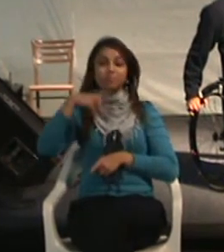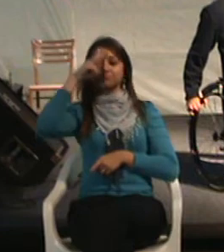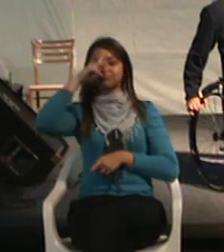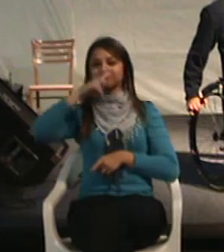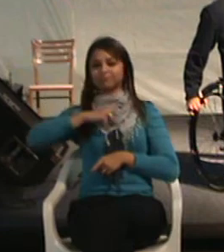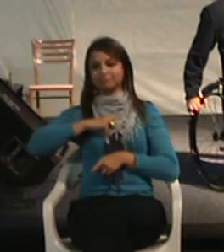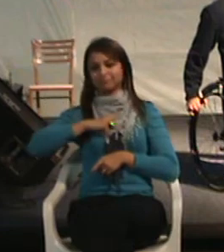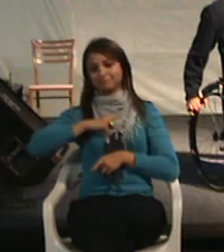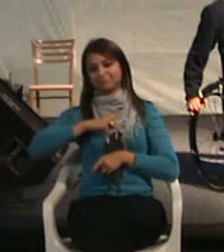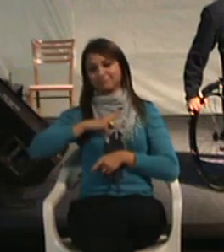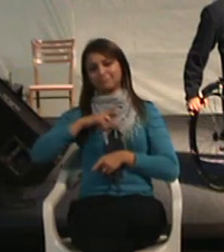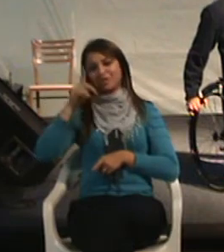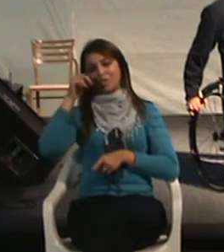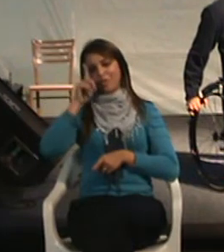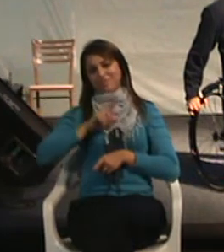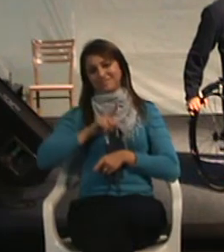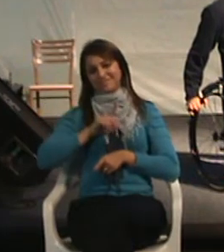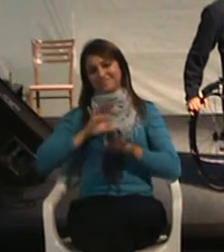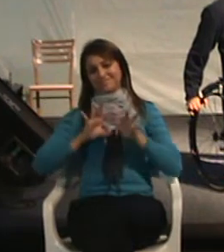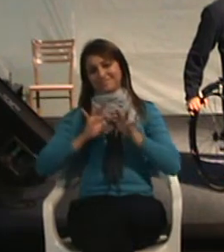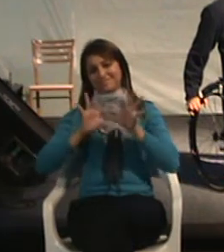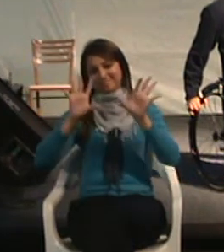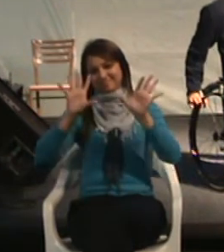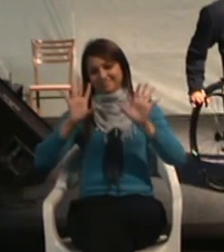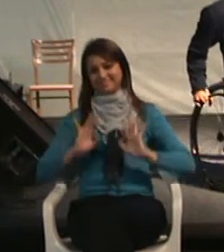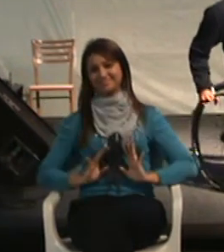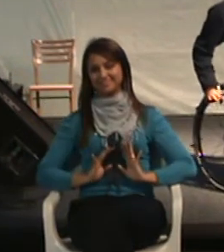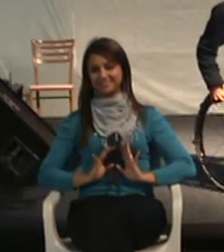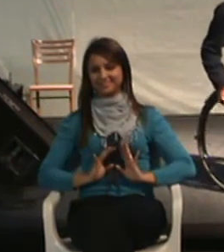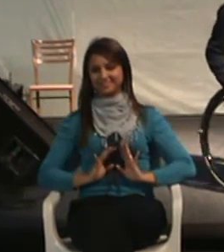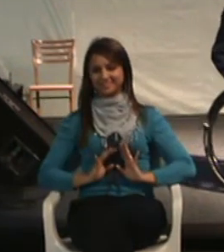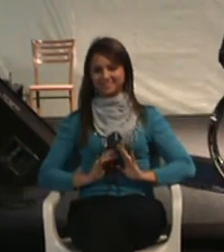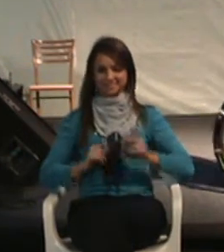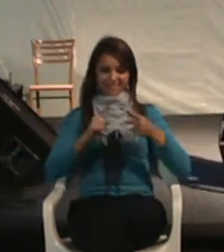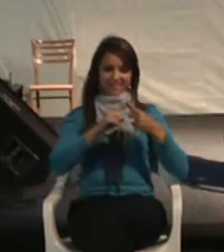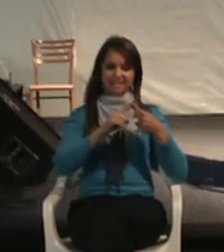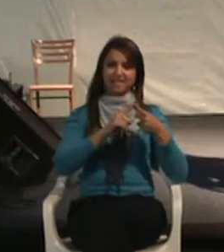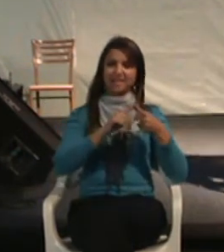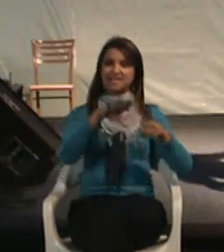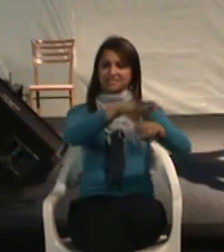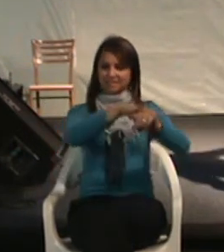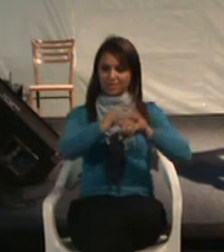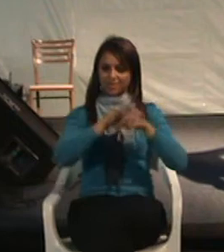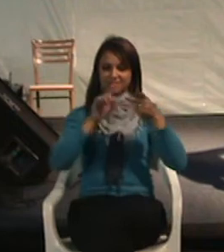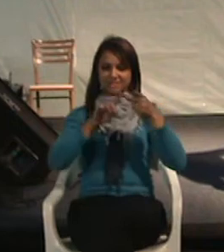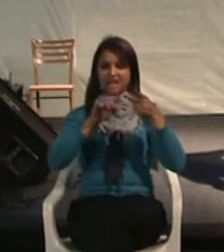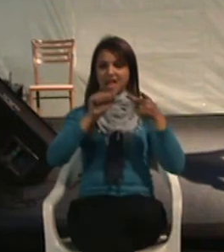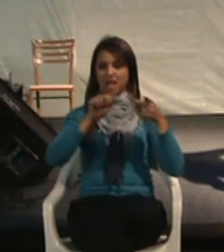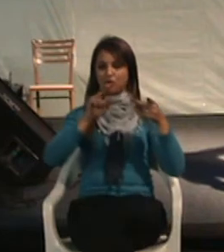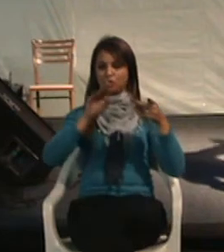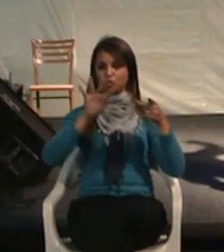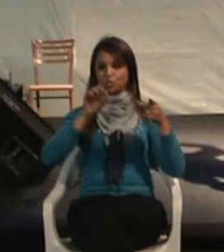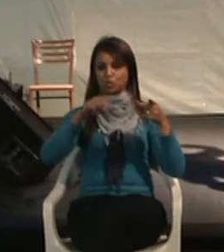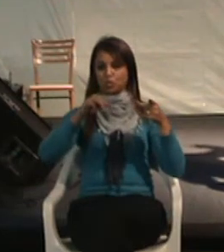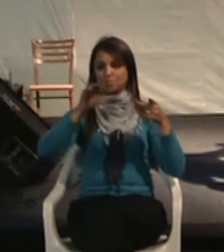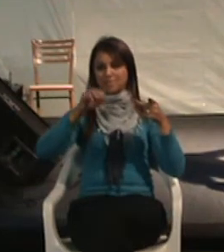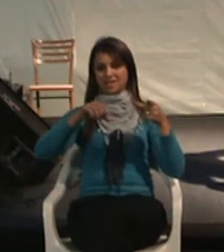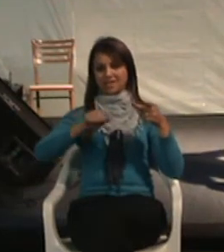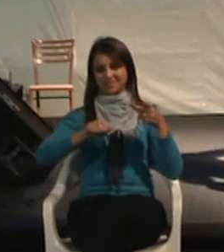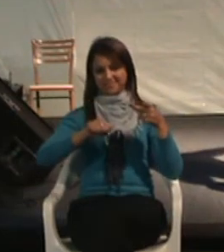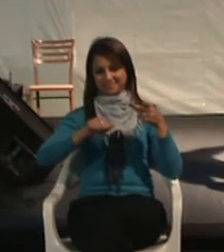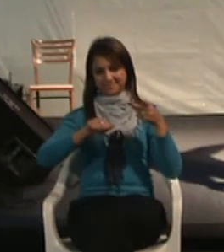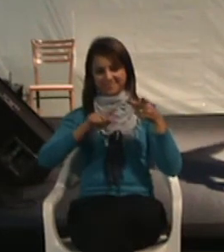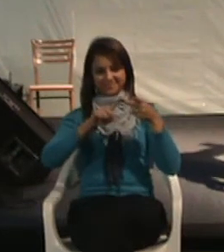autonomia, obviamente, se eu puder fazer isso. Segurança e autonomia. Total assistida dos